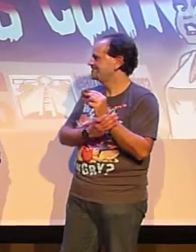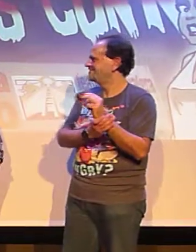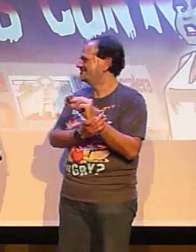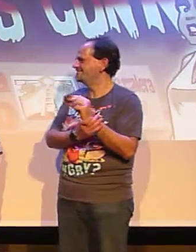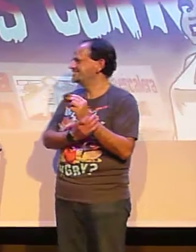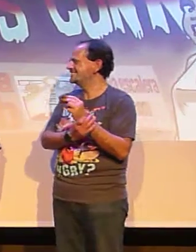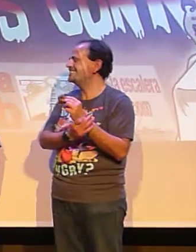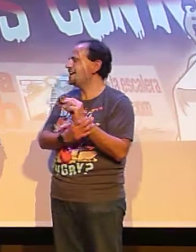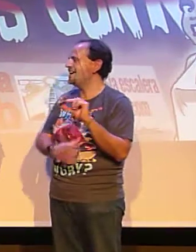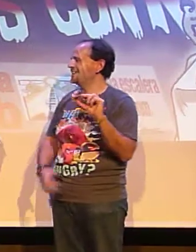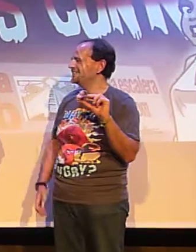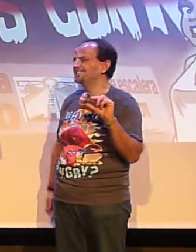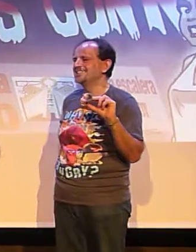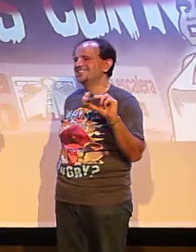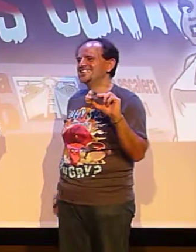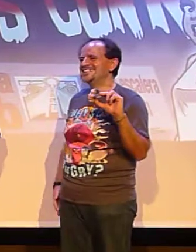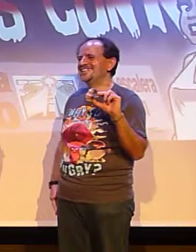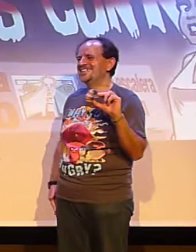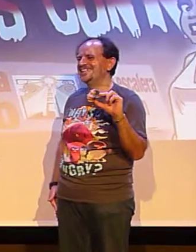Esto yo no sé a te quiere salir. Sí.